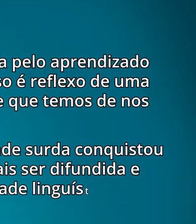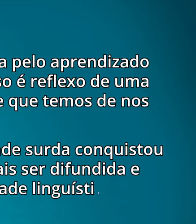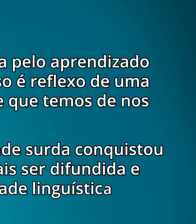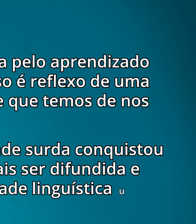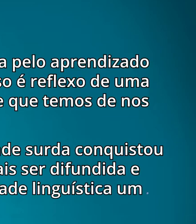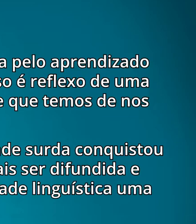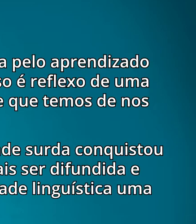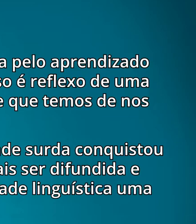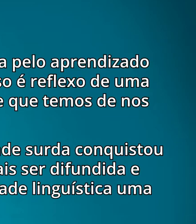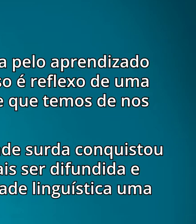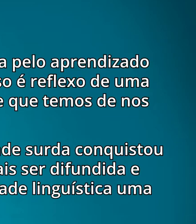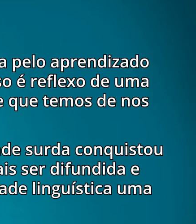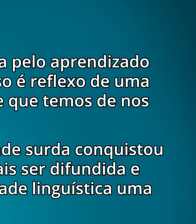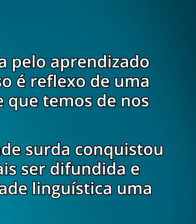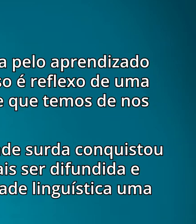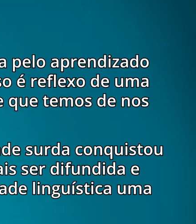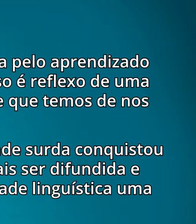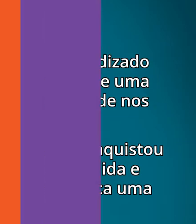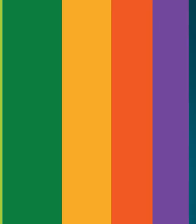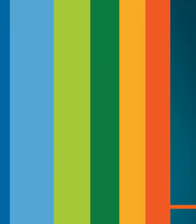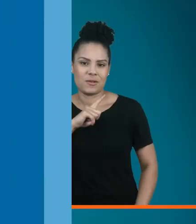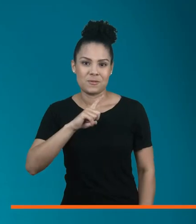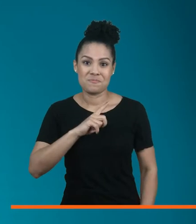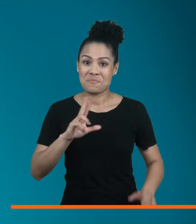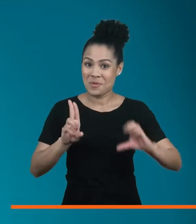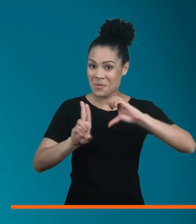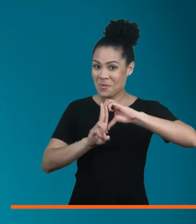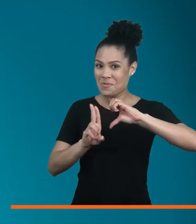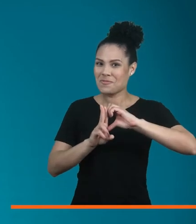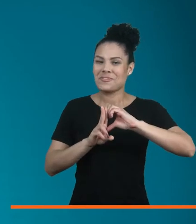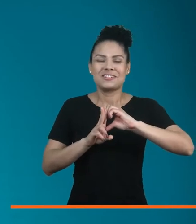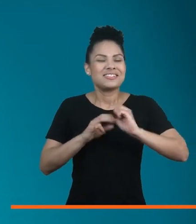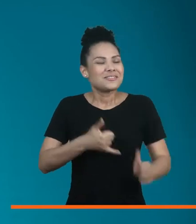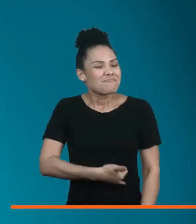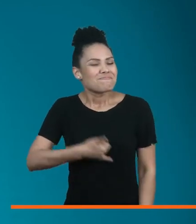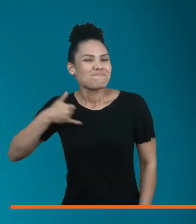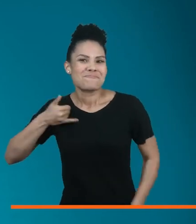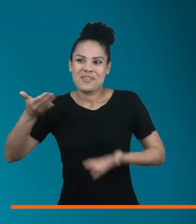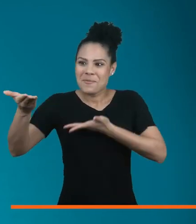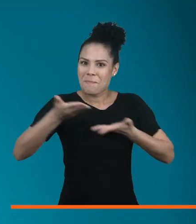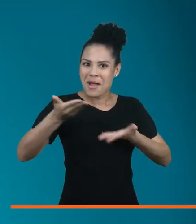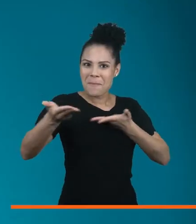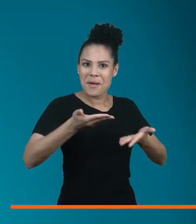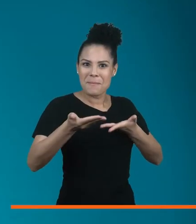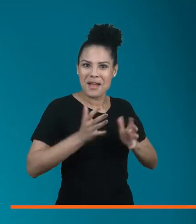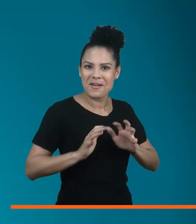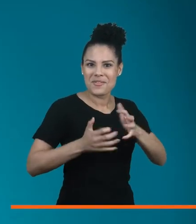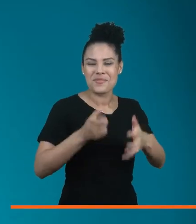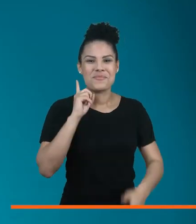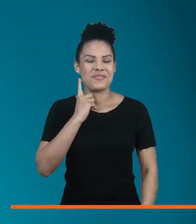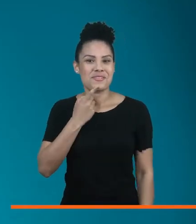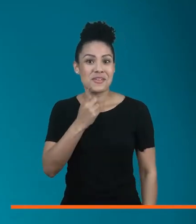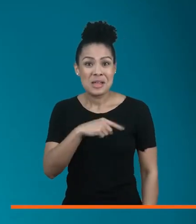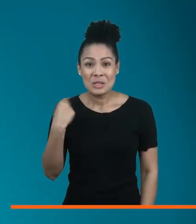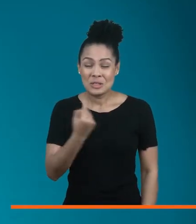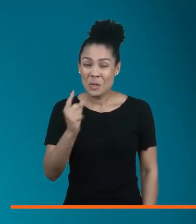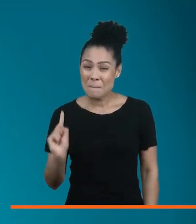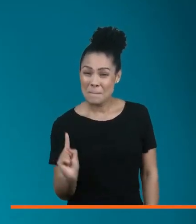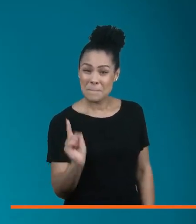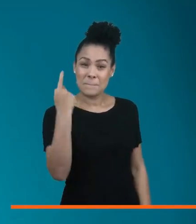uma comunicação efetiva. A Uníntese tem muito orgulho de apoiar a inclusão da comunidade surda. Nós somos pioneiros no